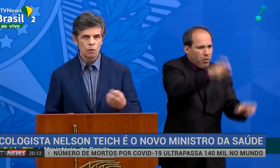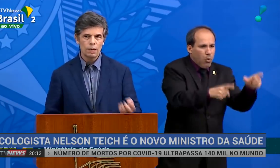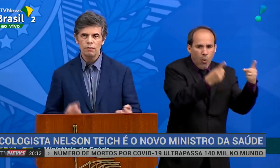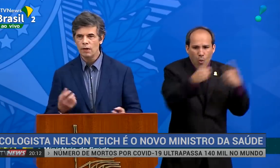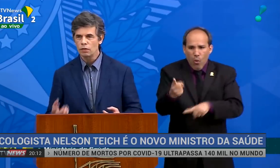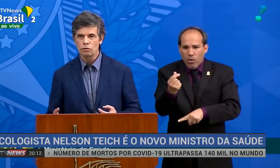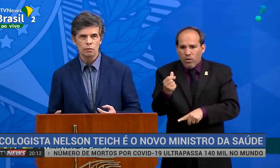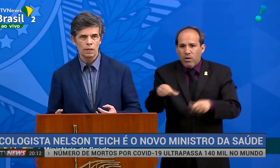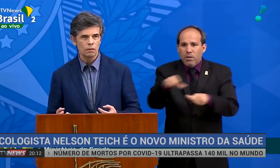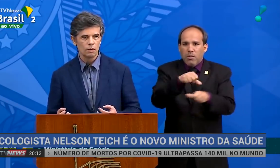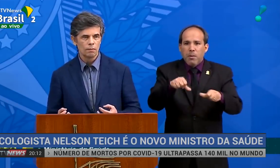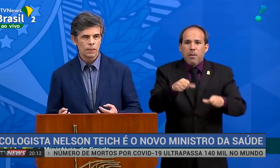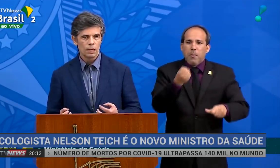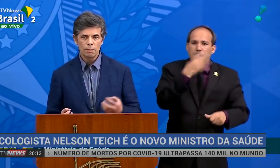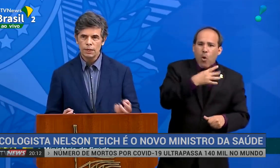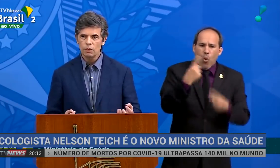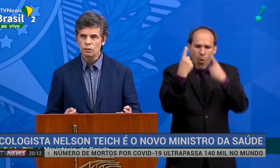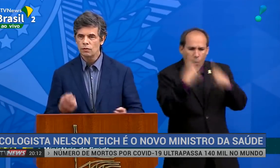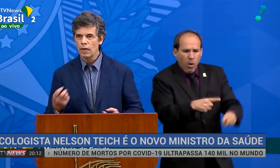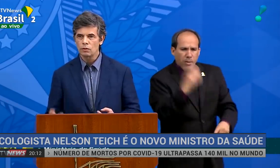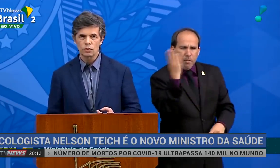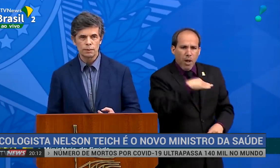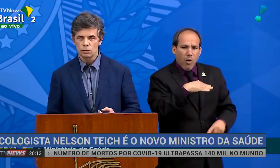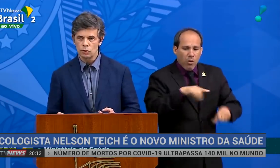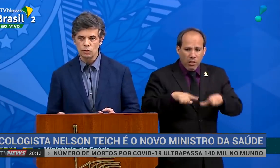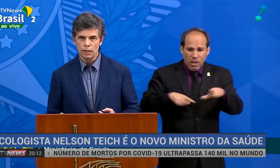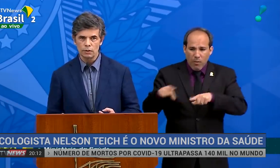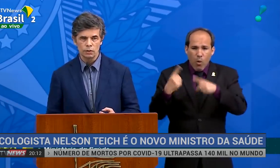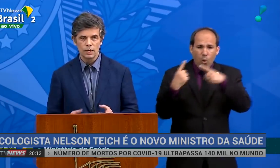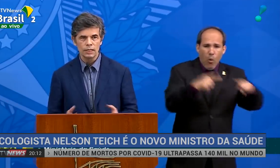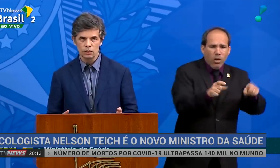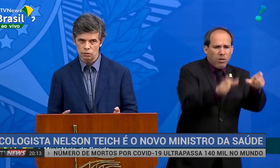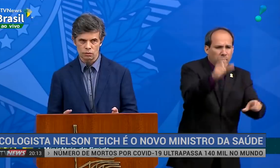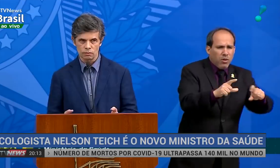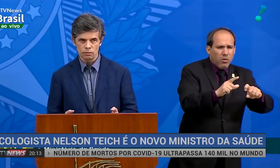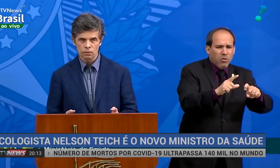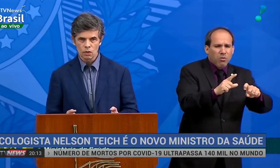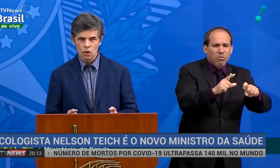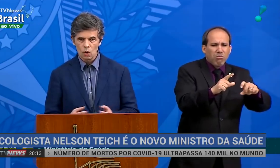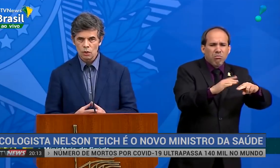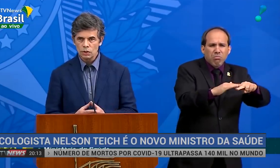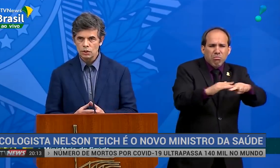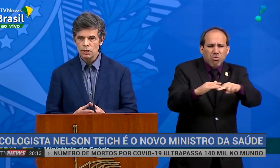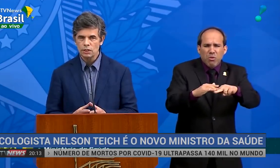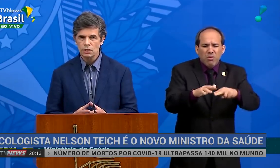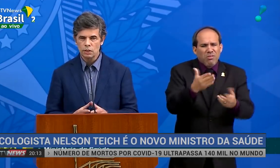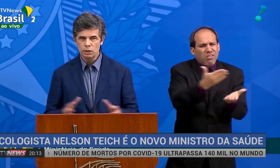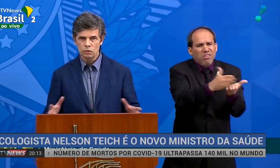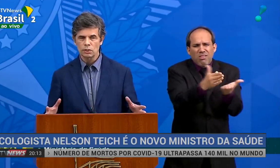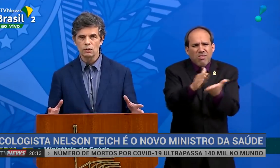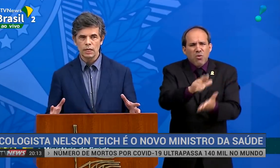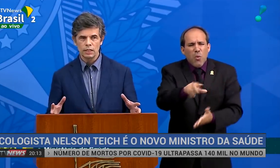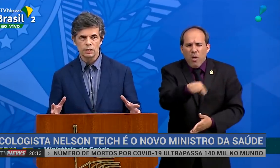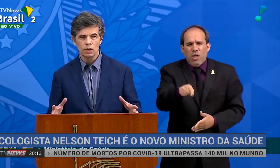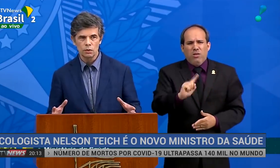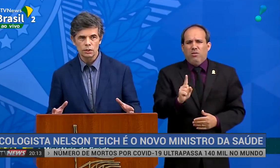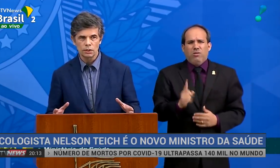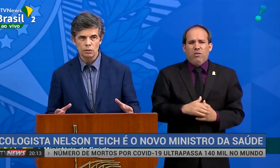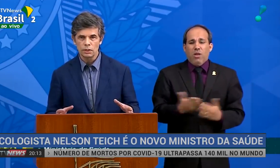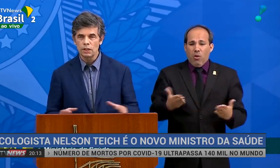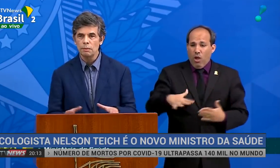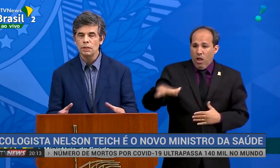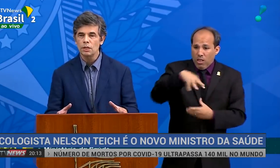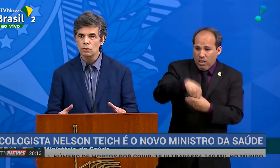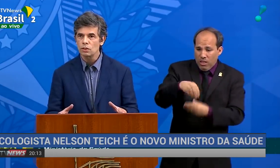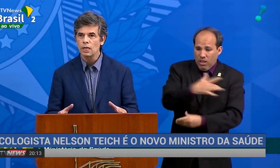dinheiro, o bem versus o mal, empregos versus pessoas doentes. E não é nada disso. Teich deixou em aberto seu posicionamento sobre a